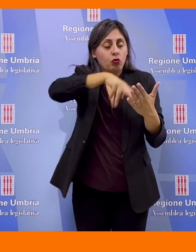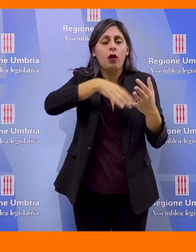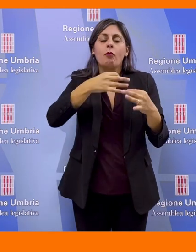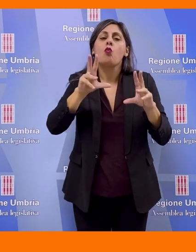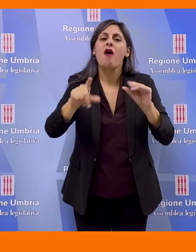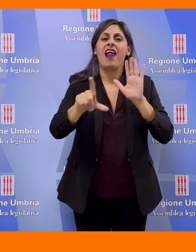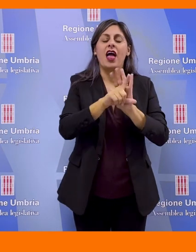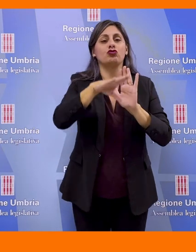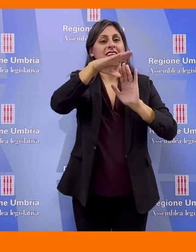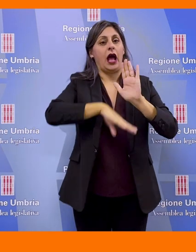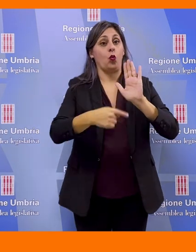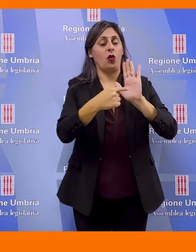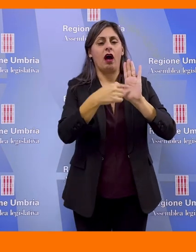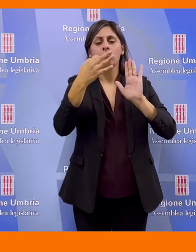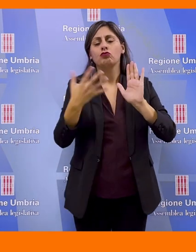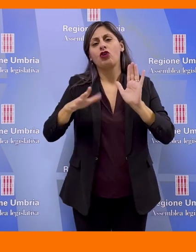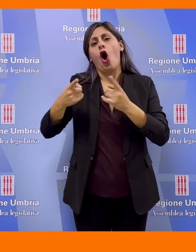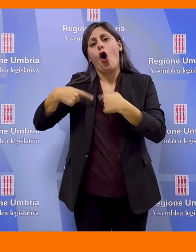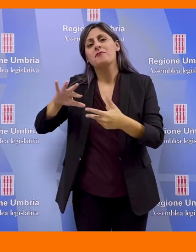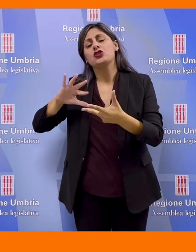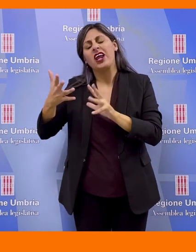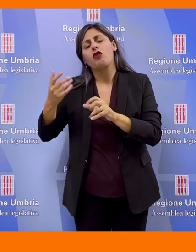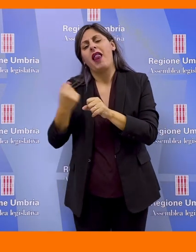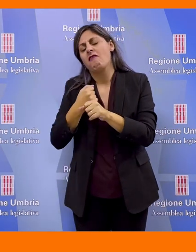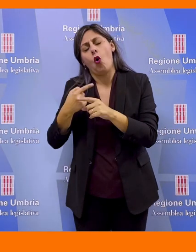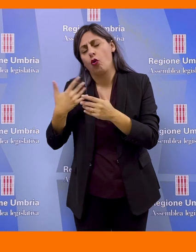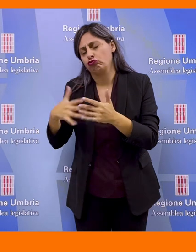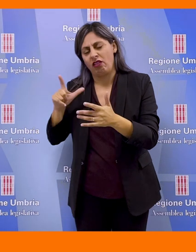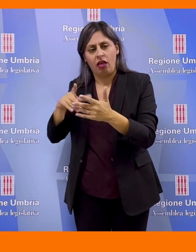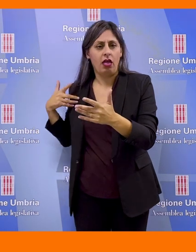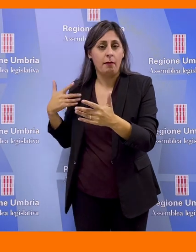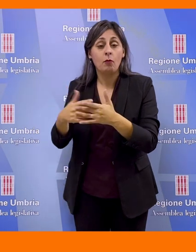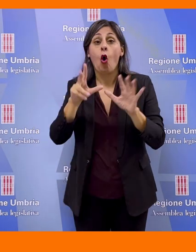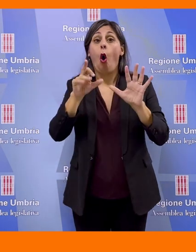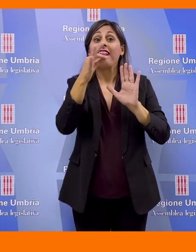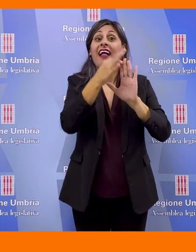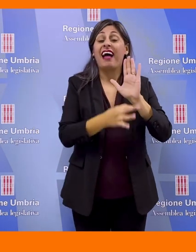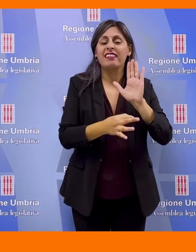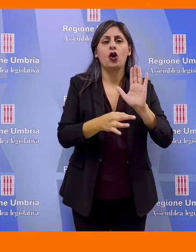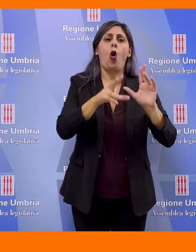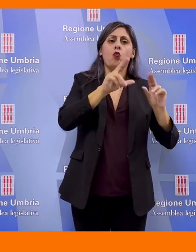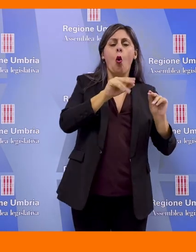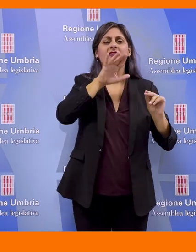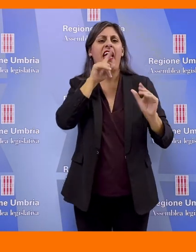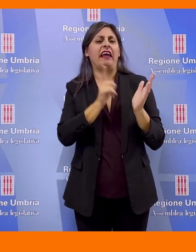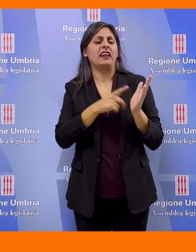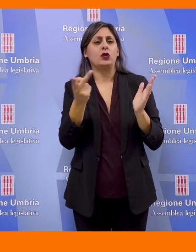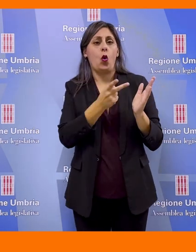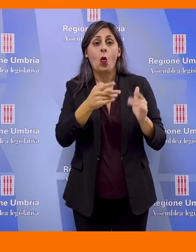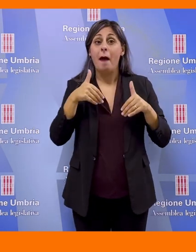statutaria a frutto del lungo lavoro della Commissione Riforme. Oltre 80 articoli che spaziano tra nuovi e vecchi diritti, partecipazione